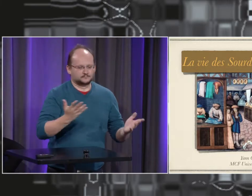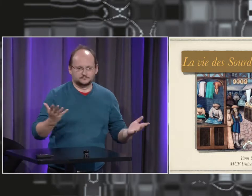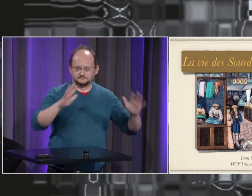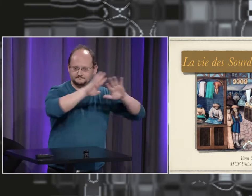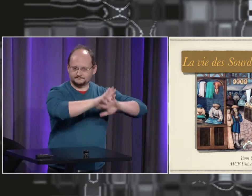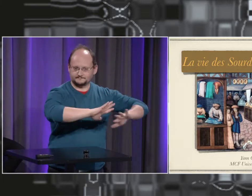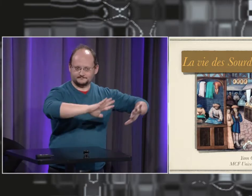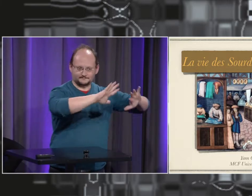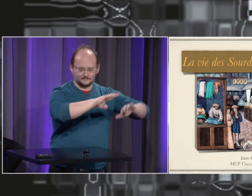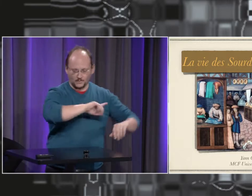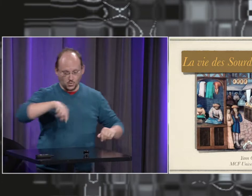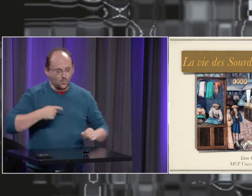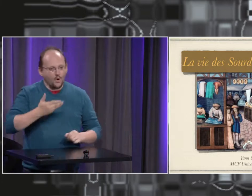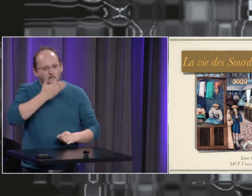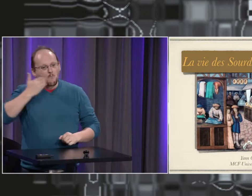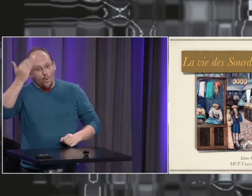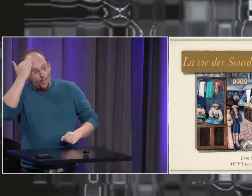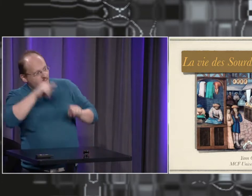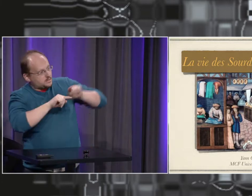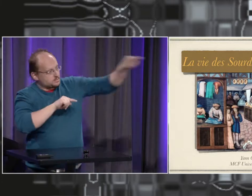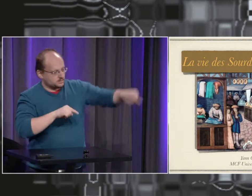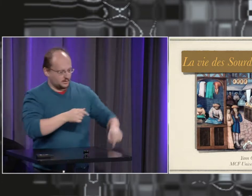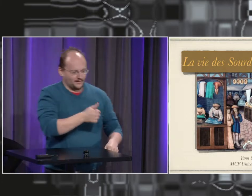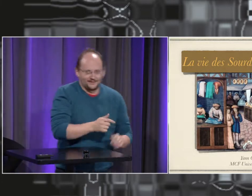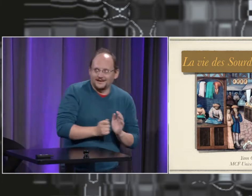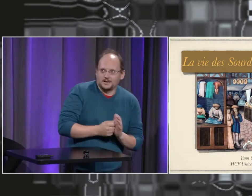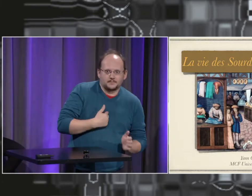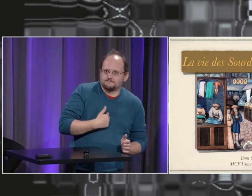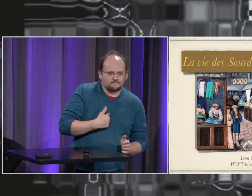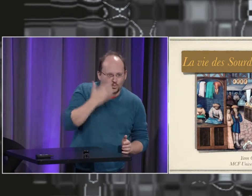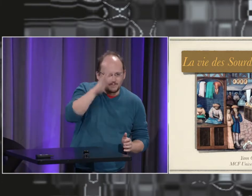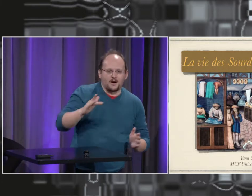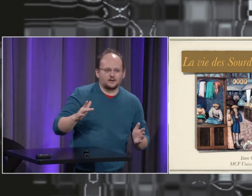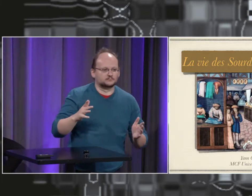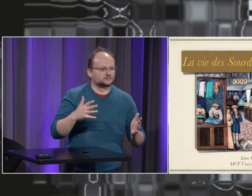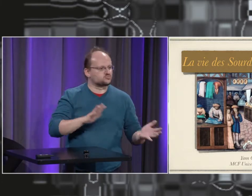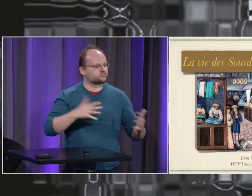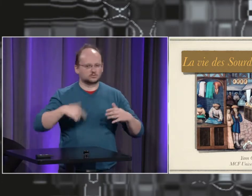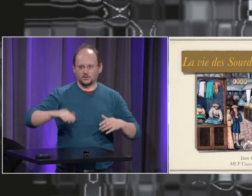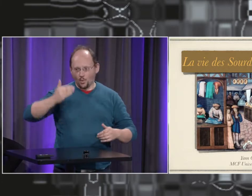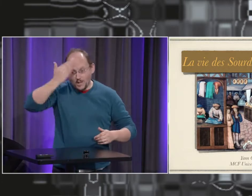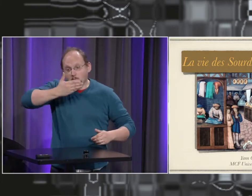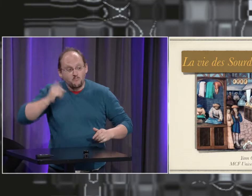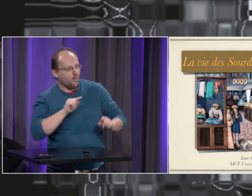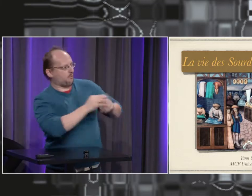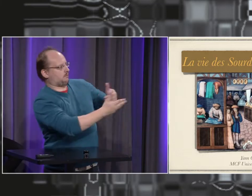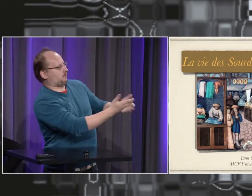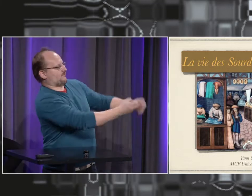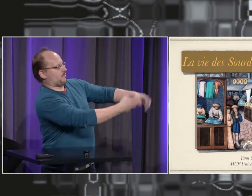Et même, justement, cette période du Moyen-Âge qui s'arrête avec la découverte de l'Amérique, au moment où on découvrait l'Amérique, on